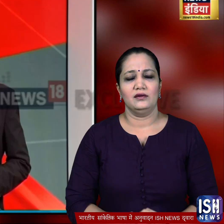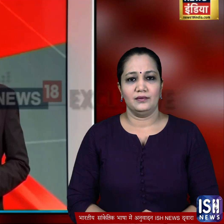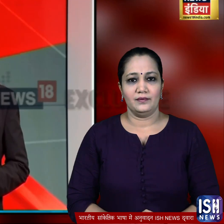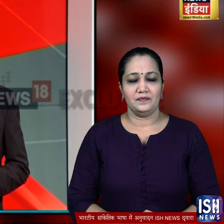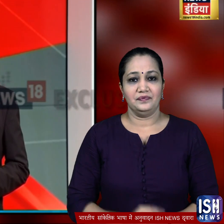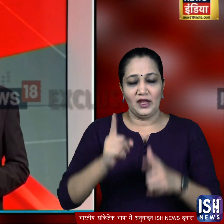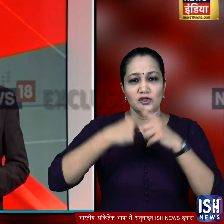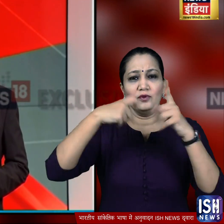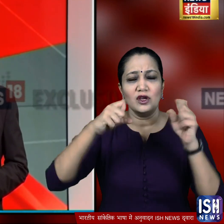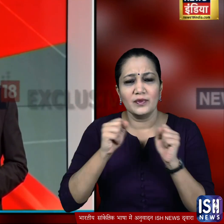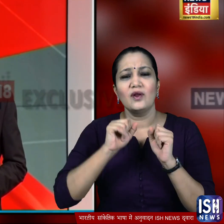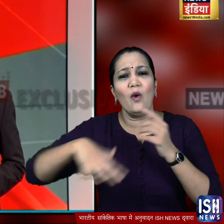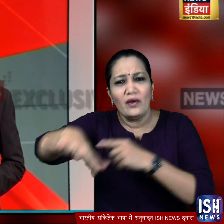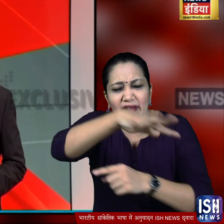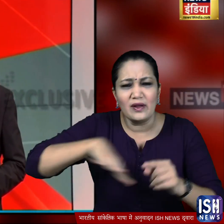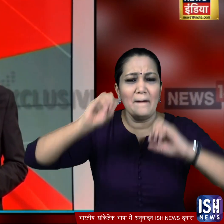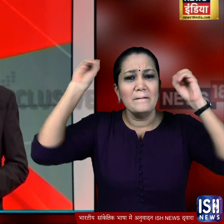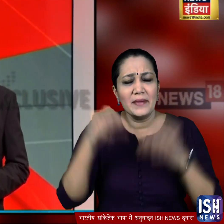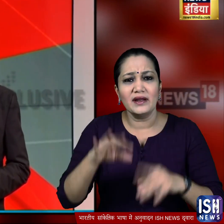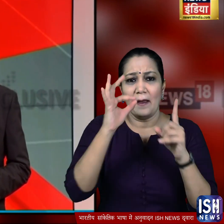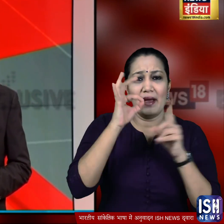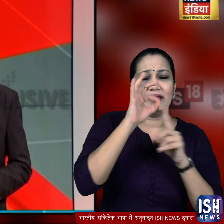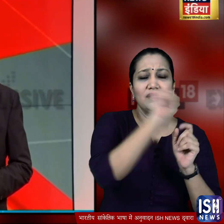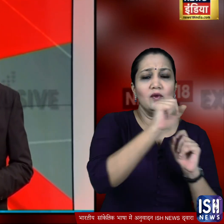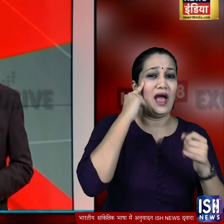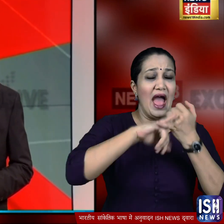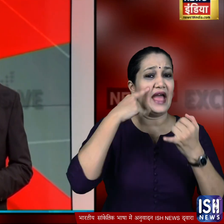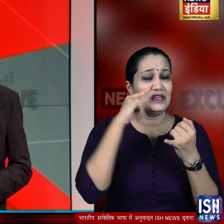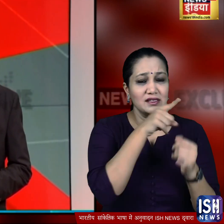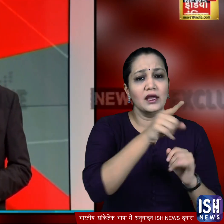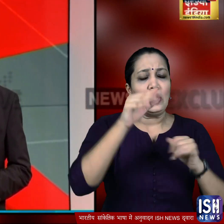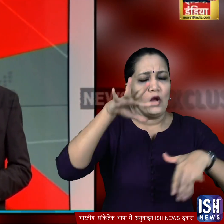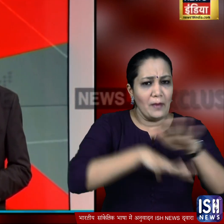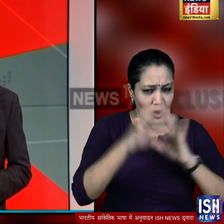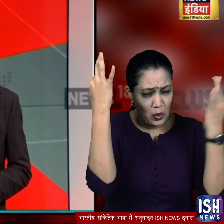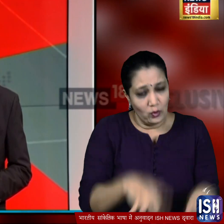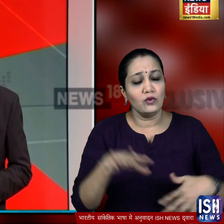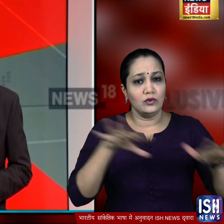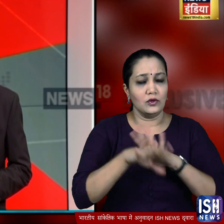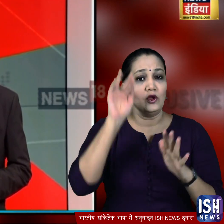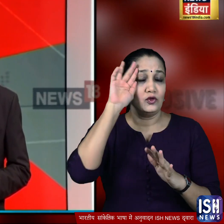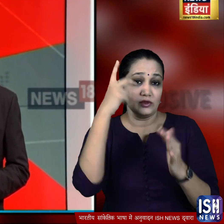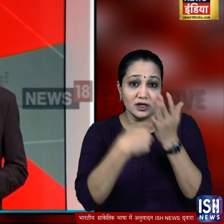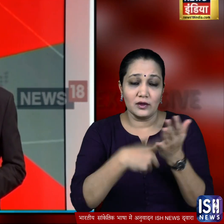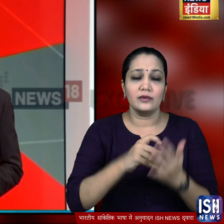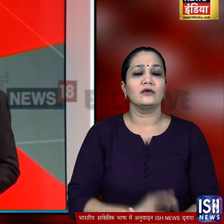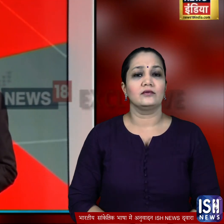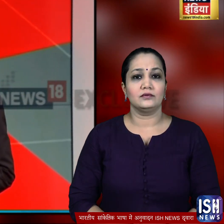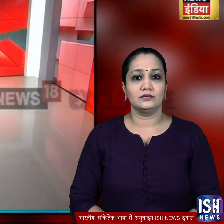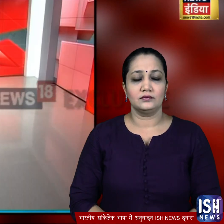जम्मू कश्मीर का माहौल खराब करने के लिए पाकिस्तानी खुफी आइजनसी आईसाई की नई साज़श सामने आई न्यूजेटीन के नितीश कुमार की रिपॉर्ट है कि